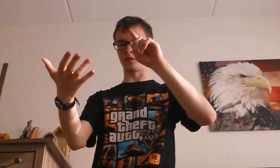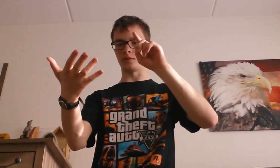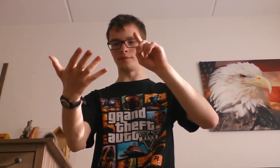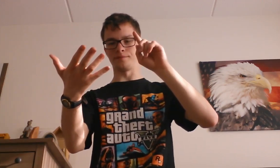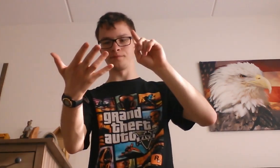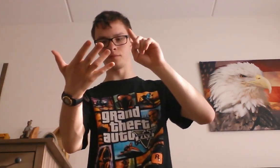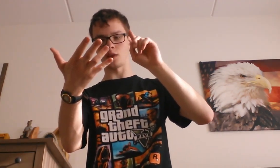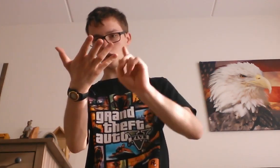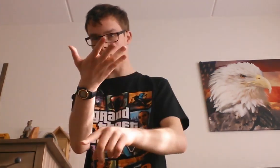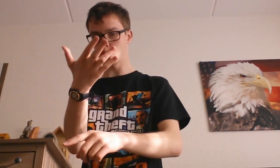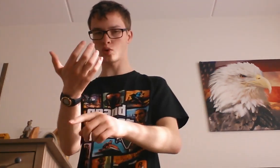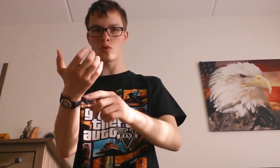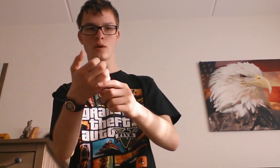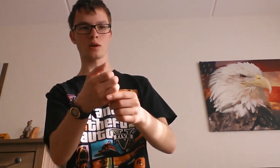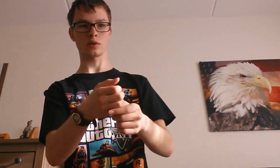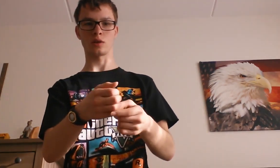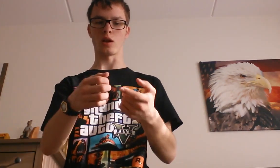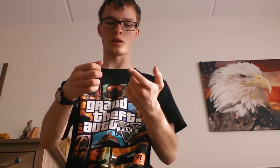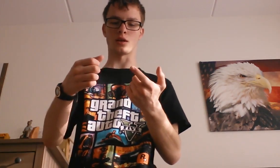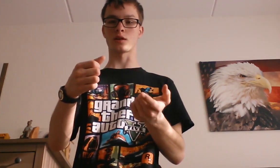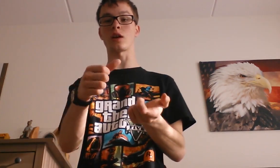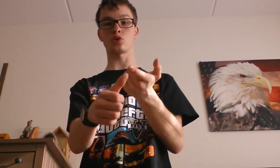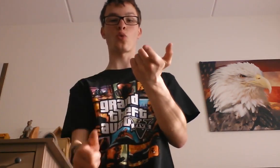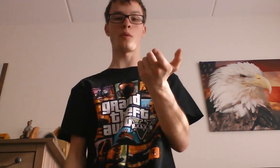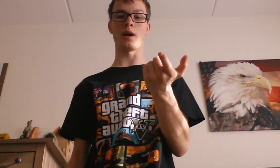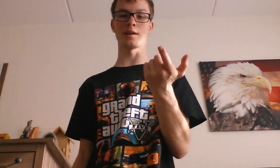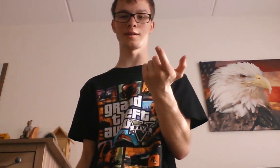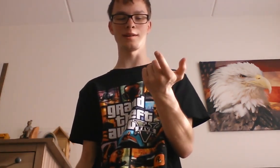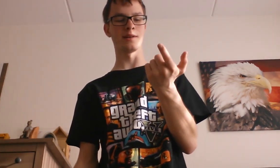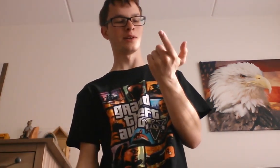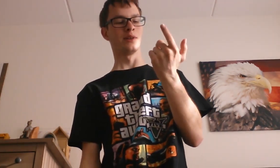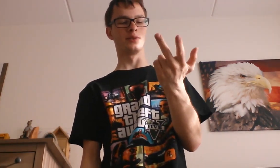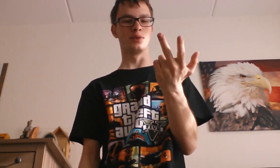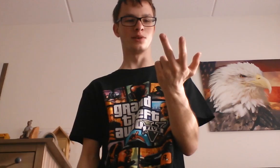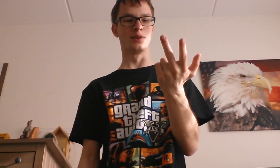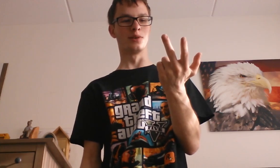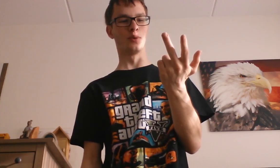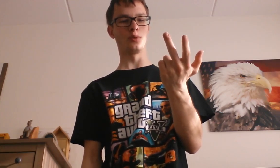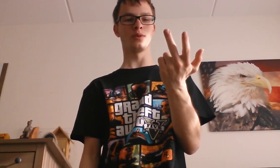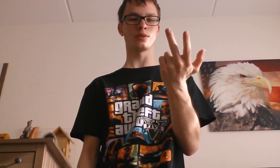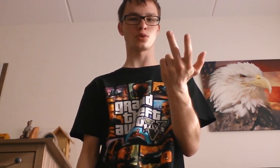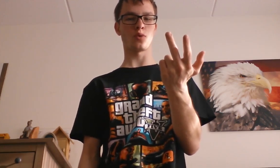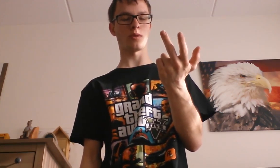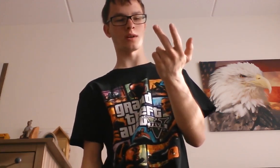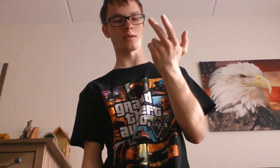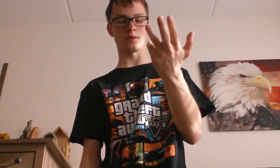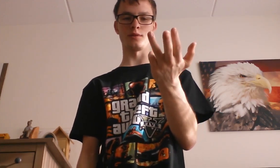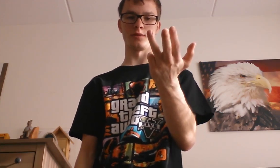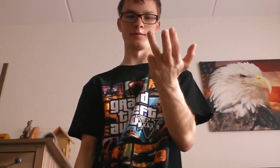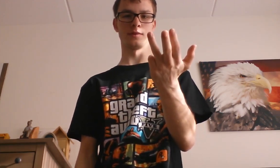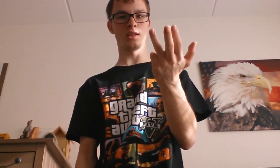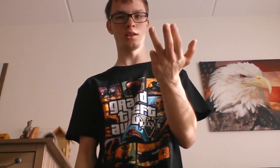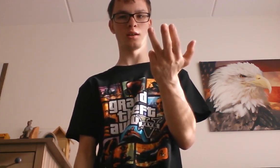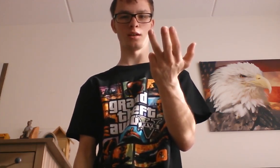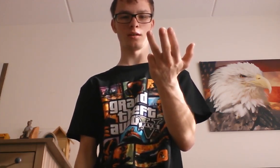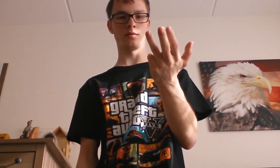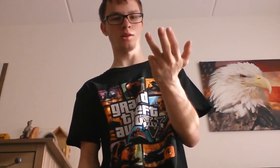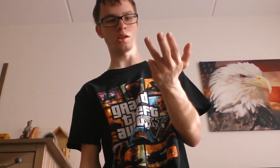En de hele huis schoonmaken. De hele kat schoonmaken. De honden schoonmaken. De dieren. Bij je